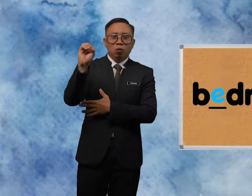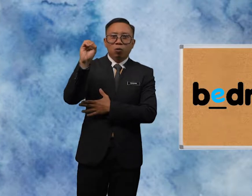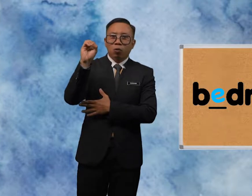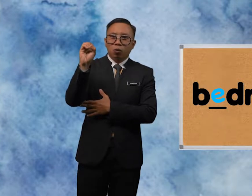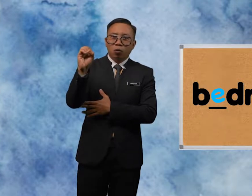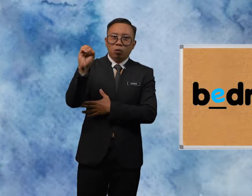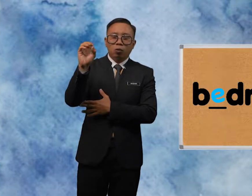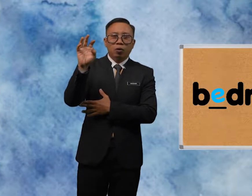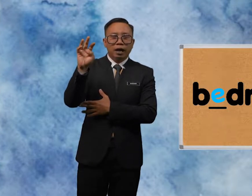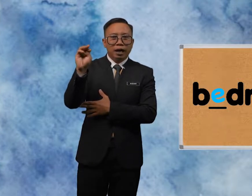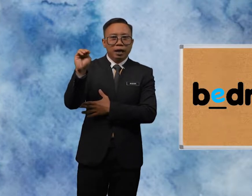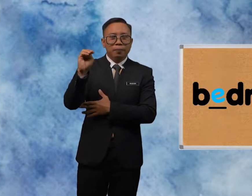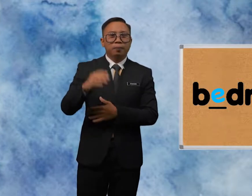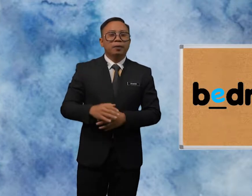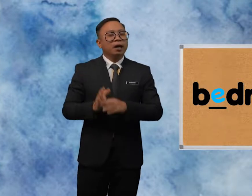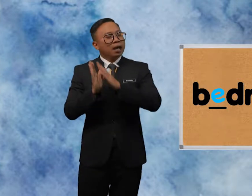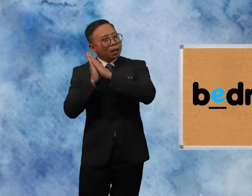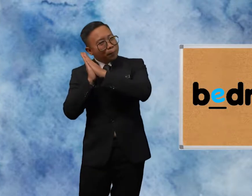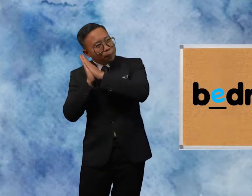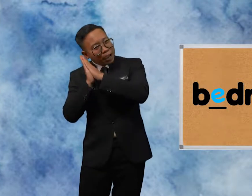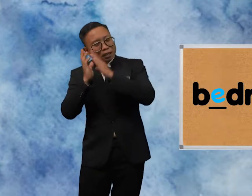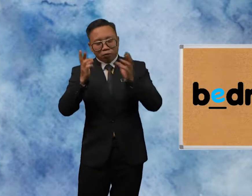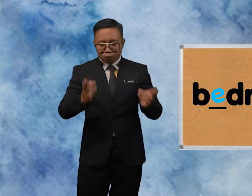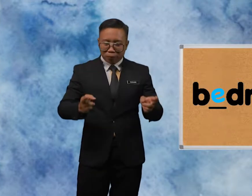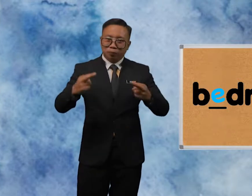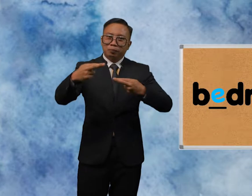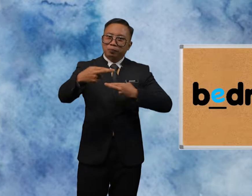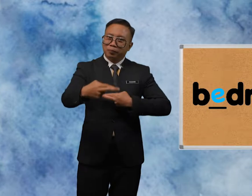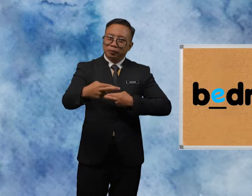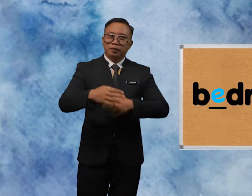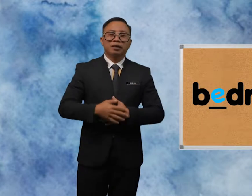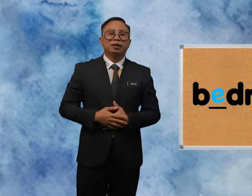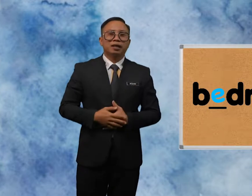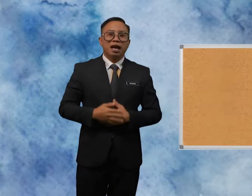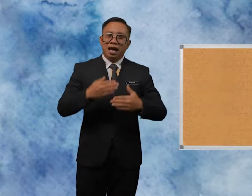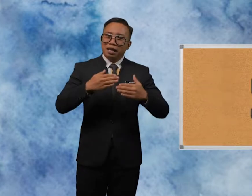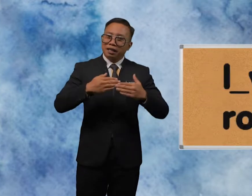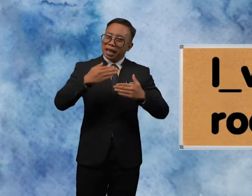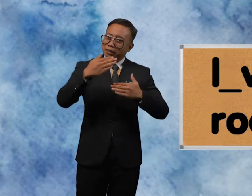O M Bedroom Next